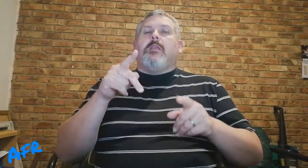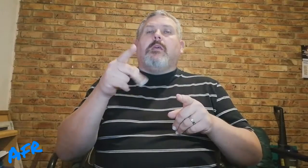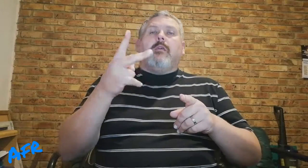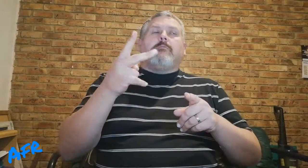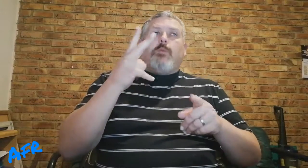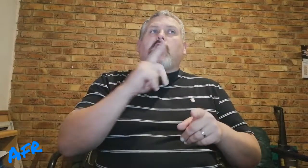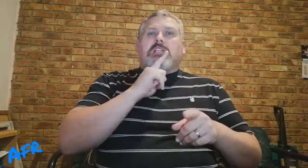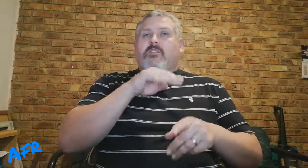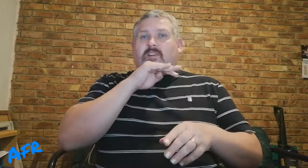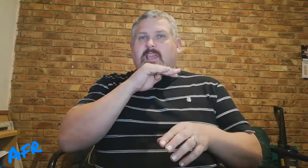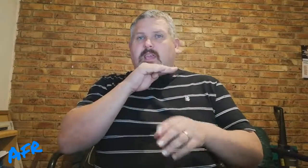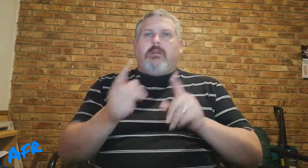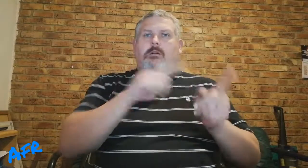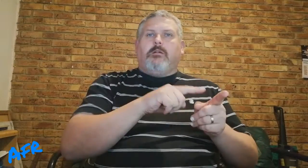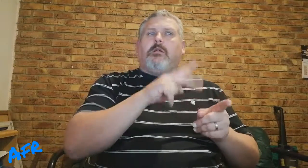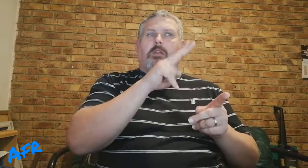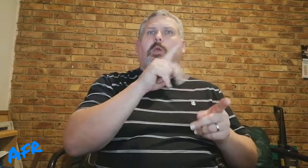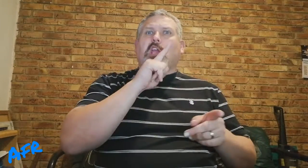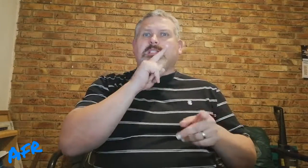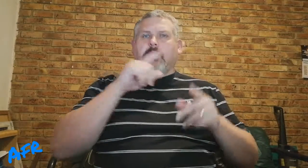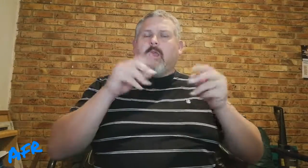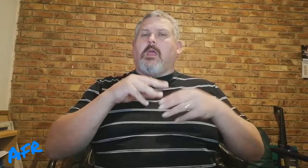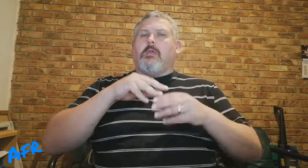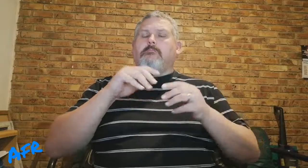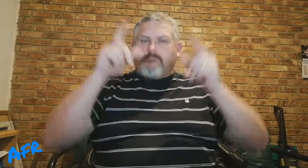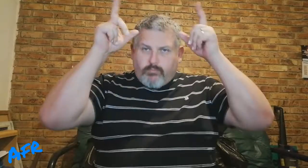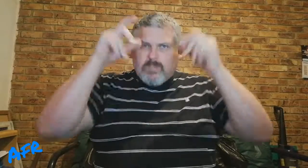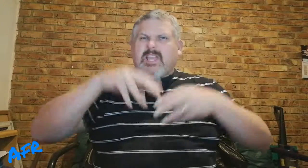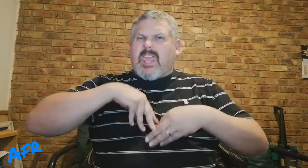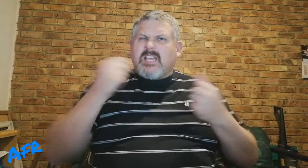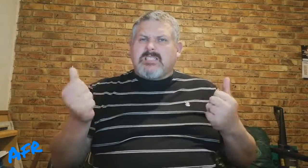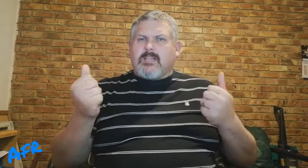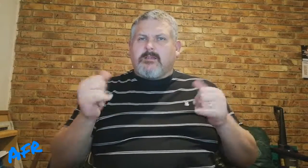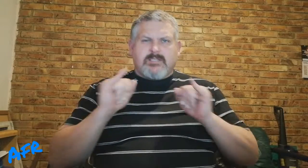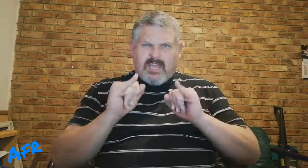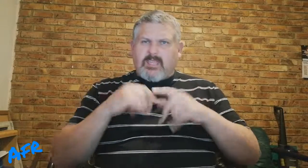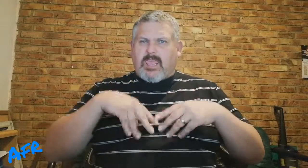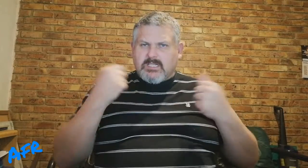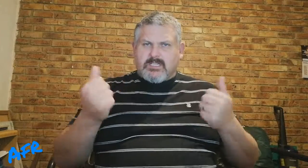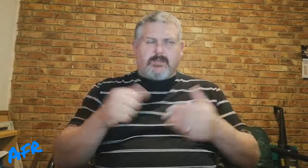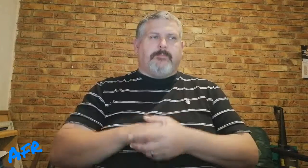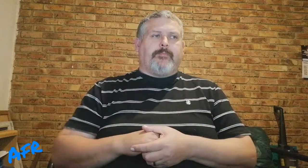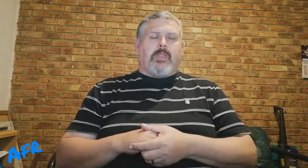beteken, tweeduisend vaike, tweeduisend bose geeste, slechte geeste.